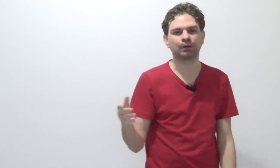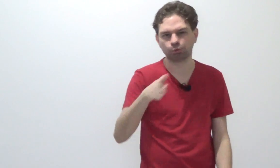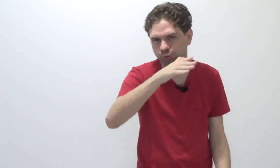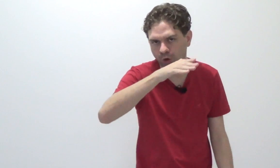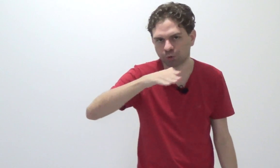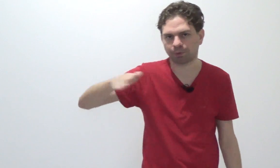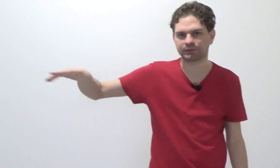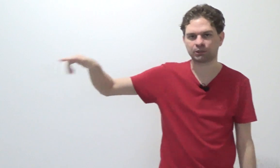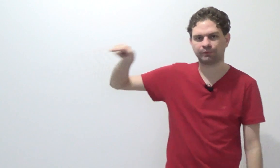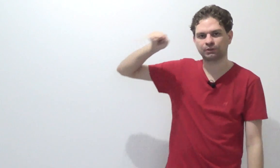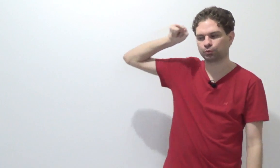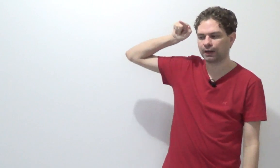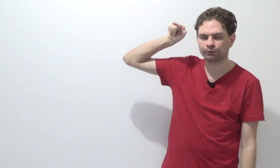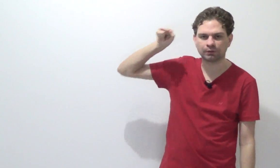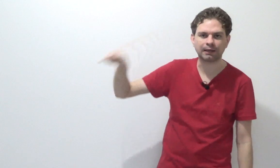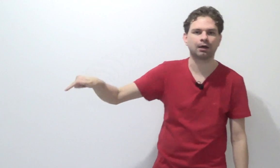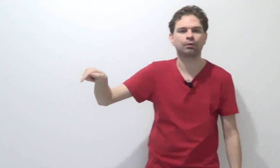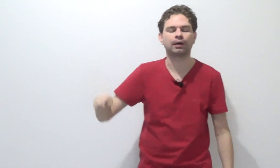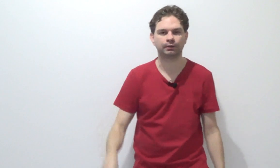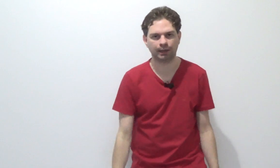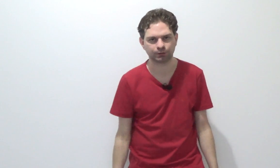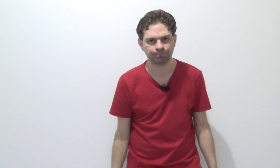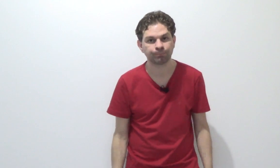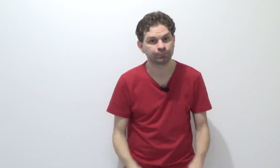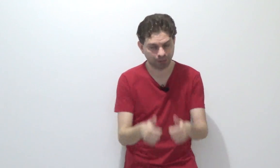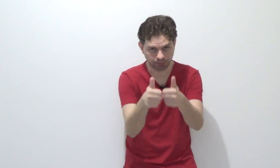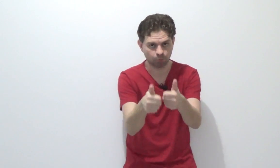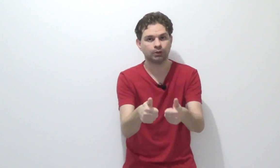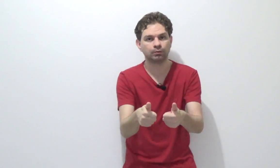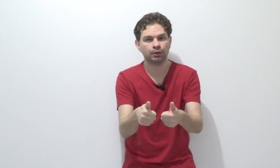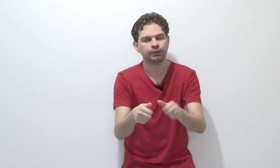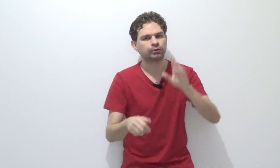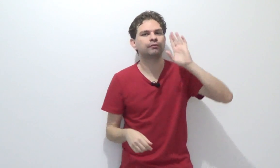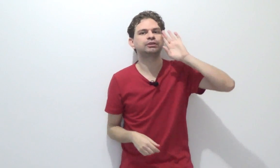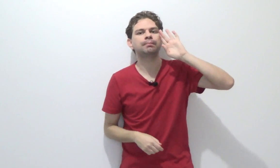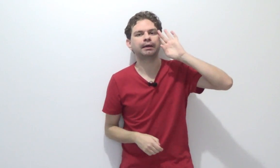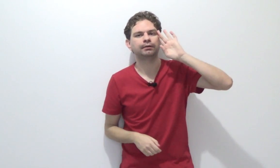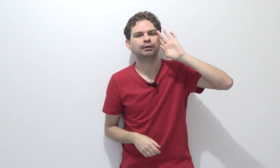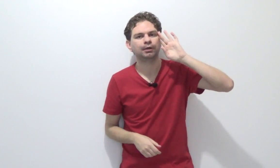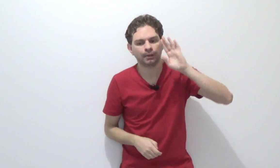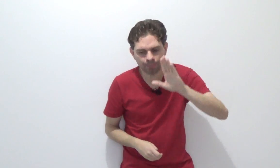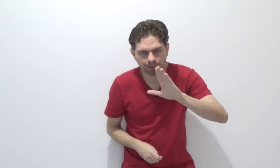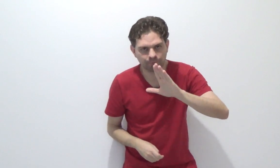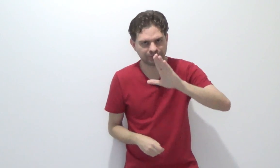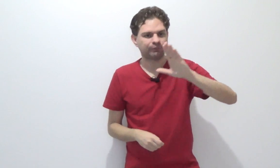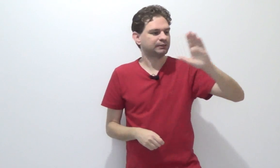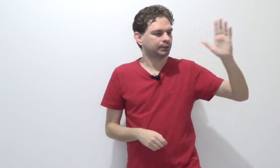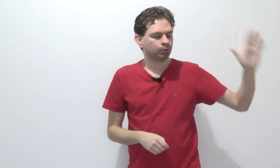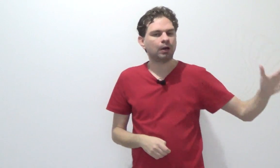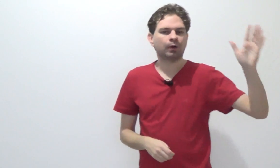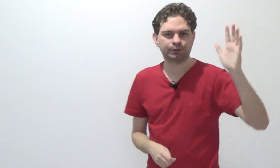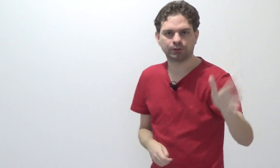Então todo o processo vai ser julgado naquela localidade. Tá tranquilo? Então veja bem. Você vai seguindo uma lógica.